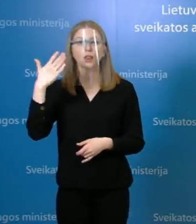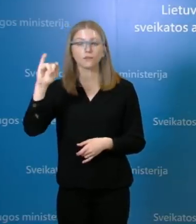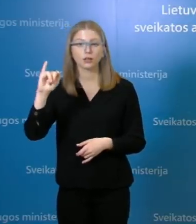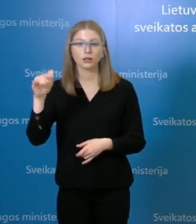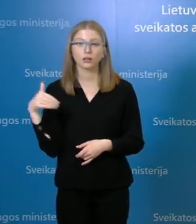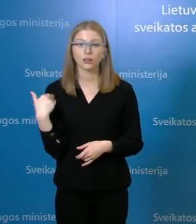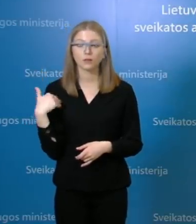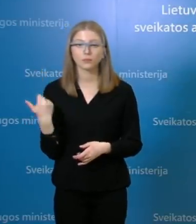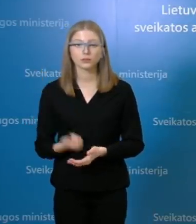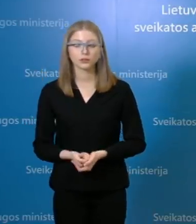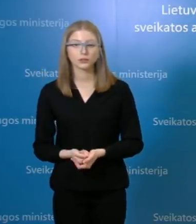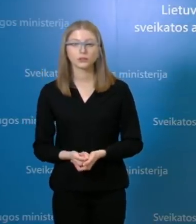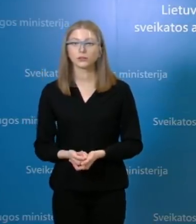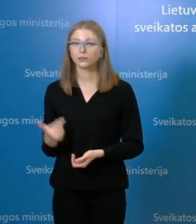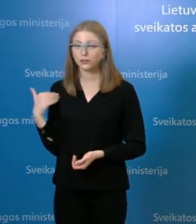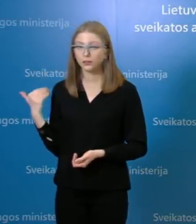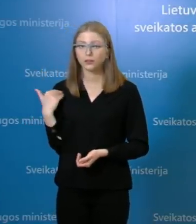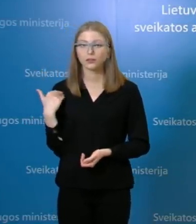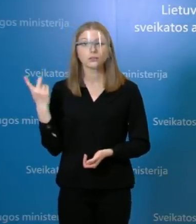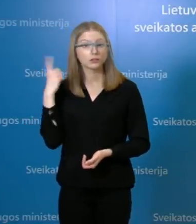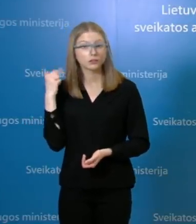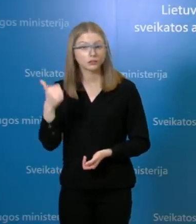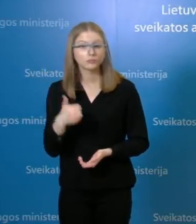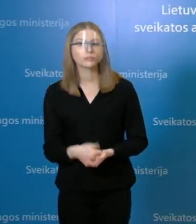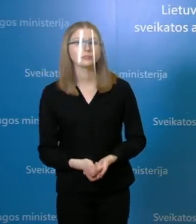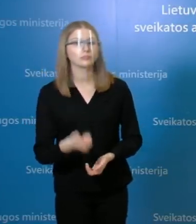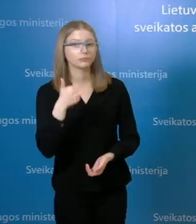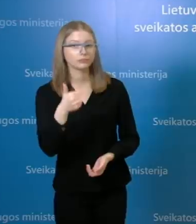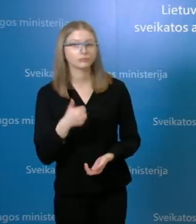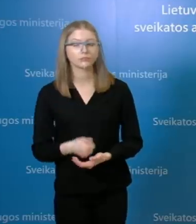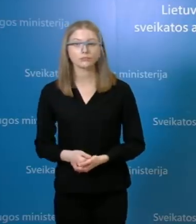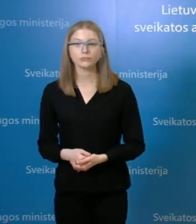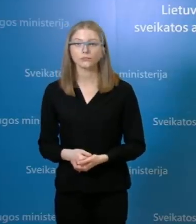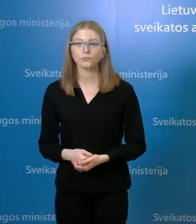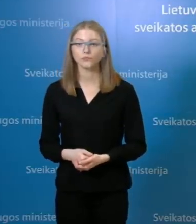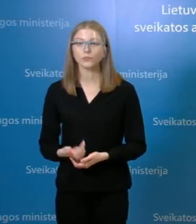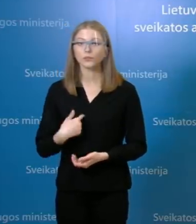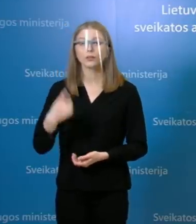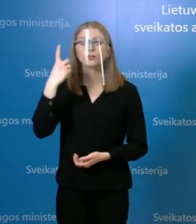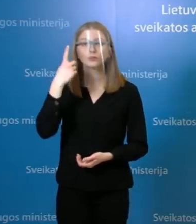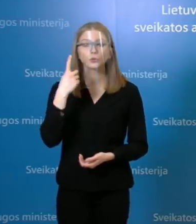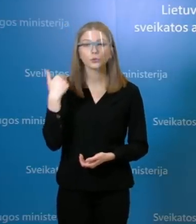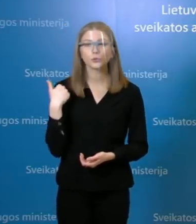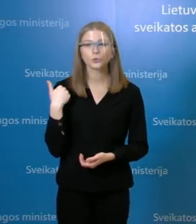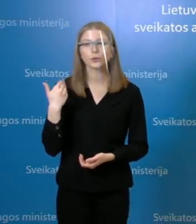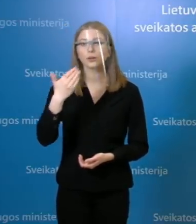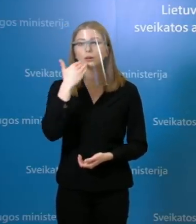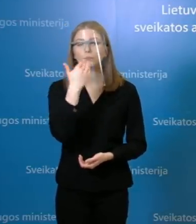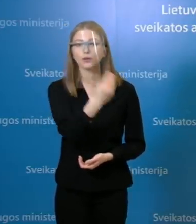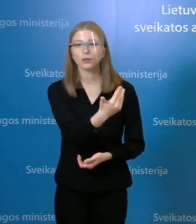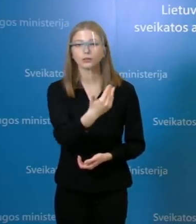Sveiki, žiedunė. Sveiki, gerai mane girdite. Puikiai. Aš dar, Ginretas, norėčiau paklausti, taip